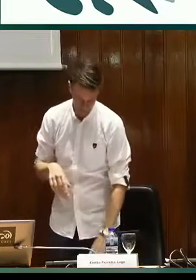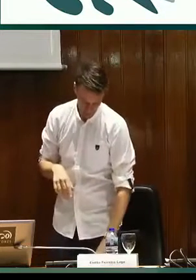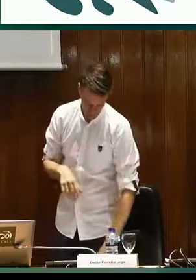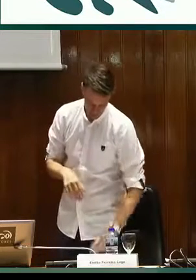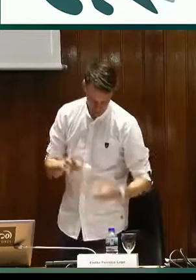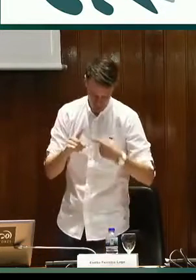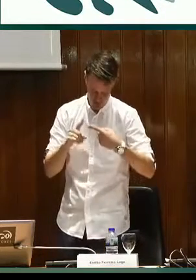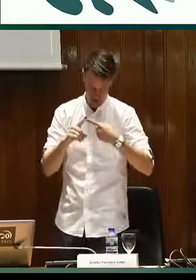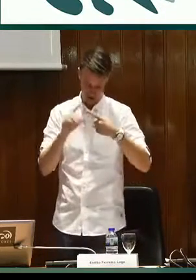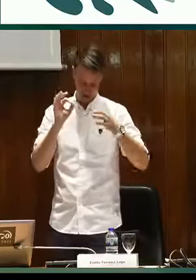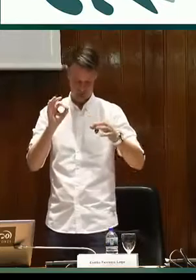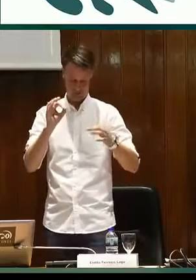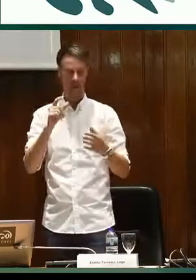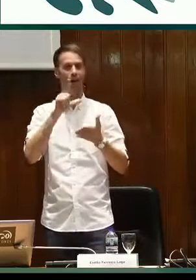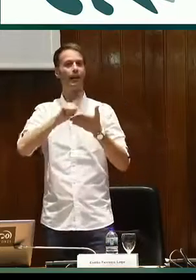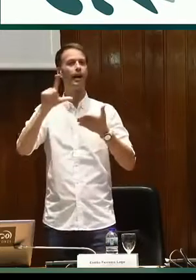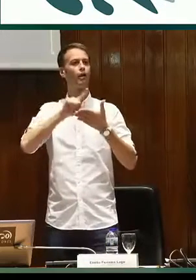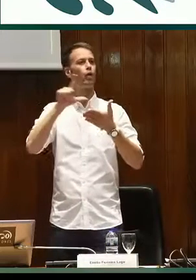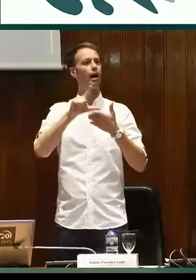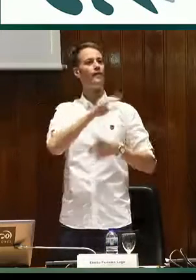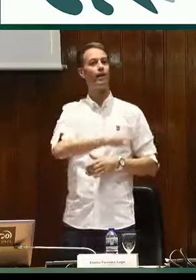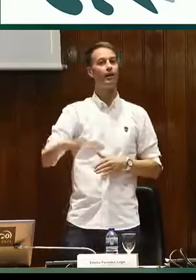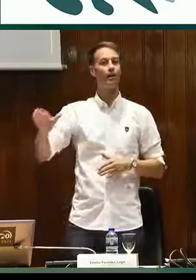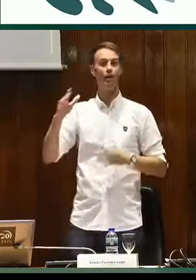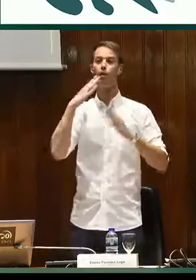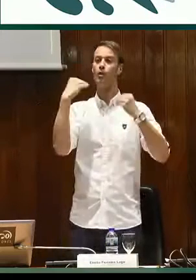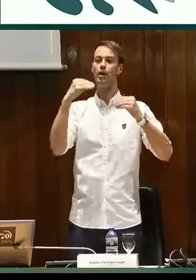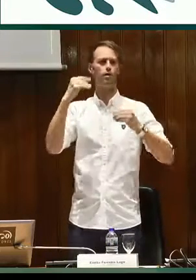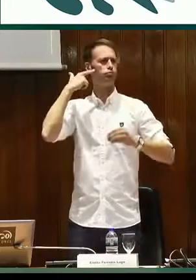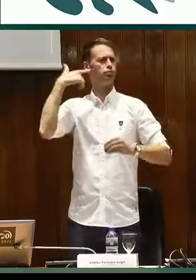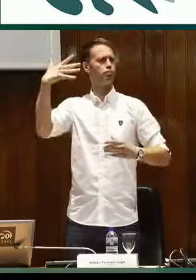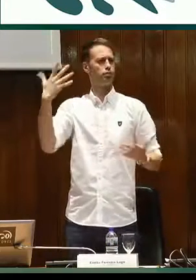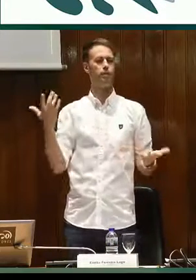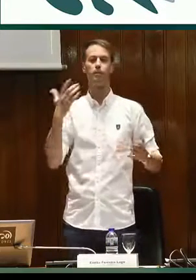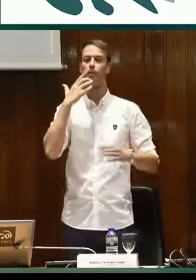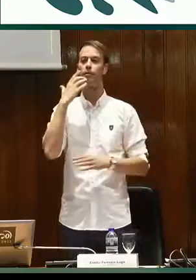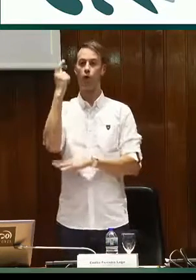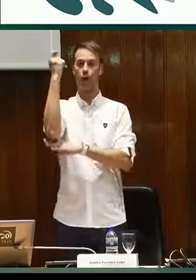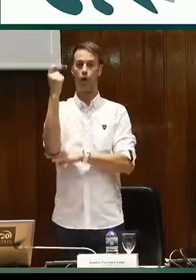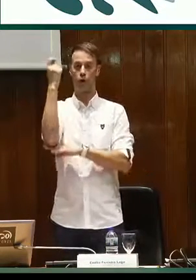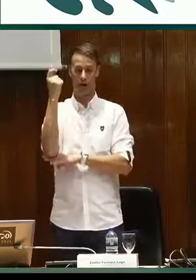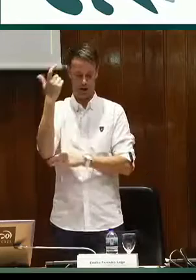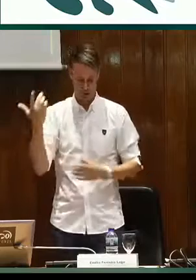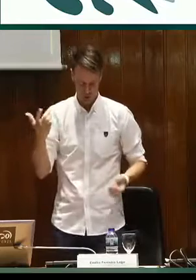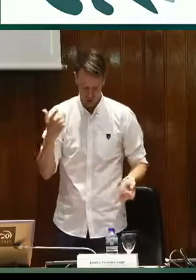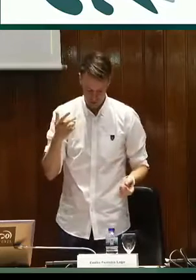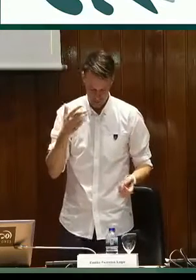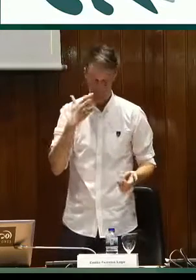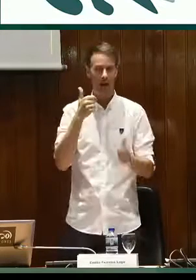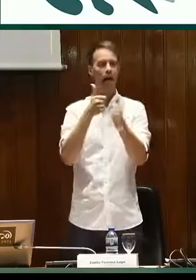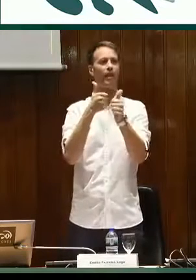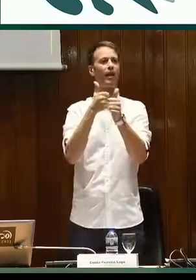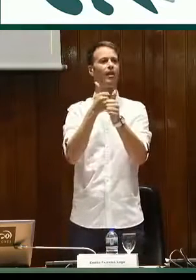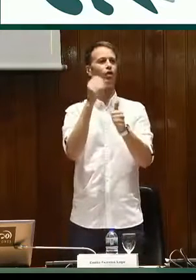Pero sobre todo nos centramos en tres, voy a hablar de tres. En literatura infantil y juvenil tenemos el Quijote,